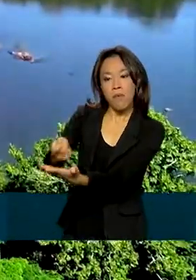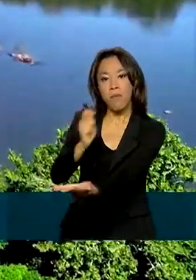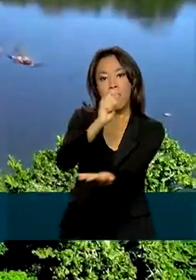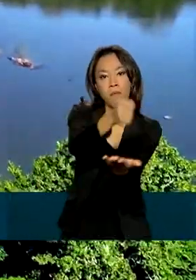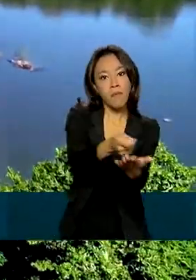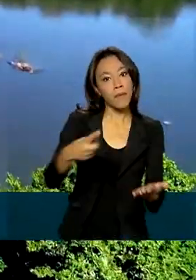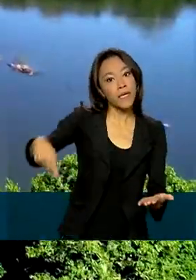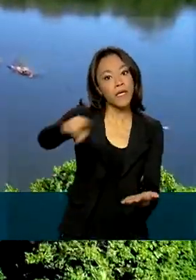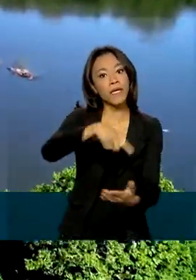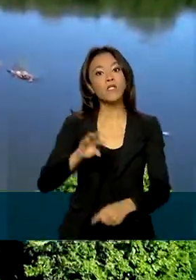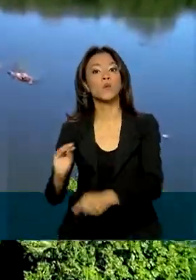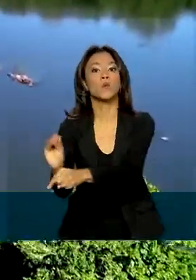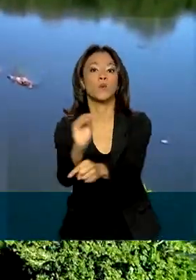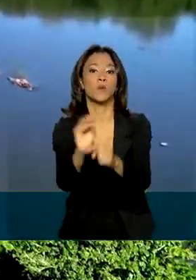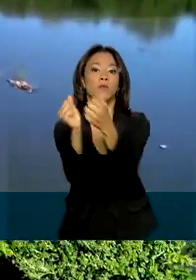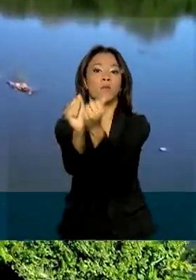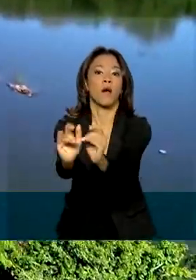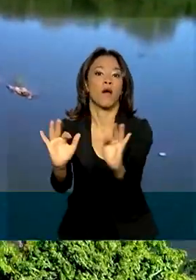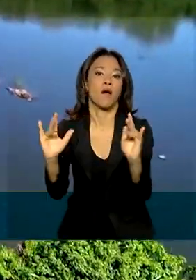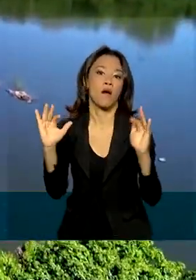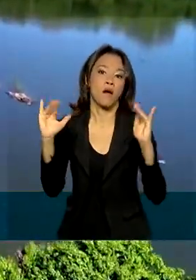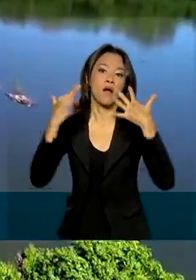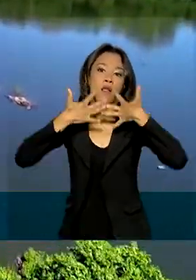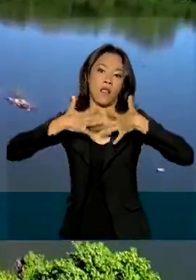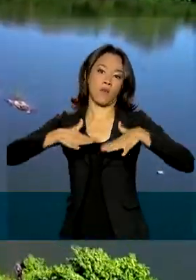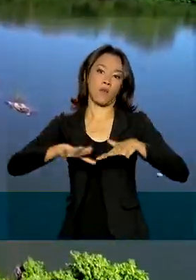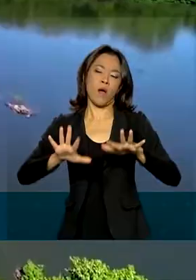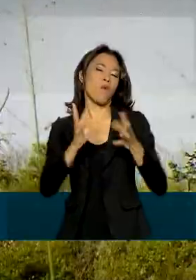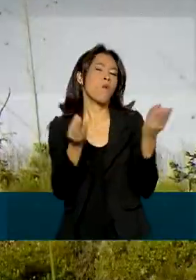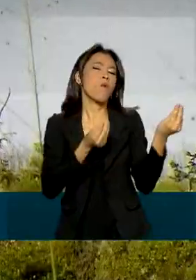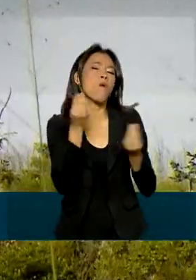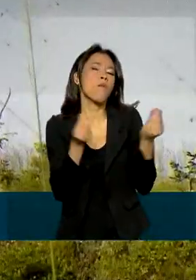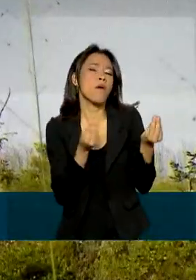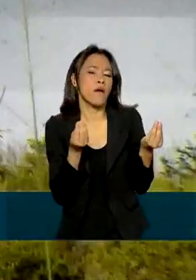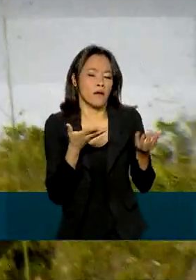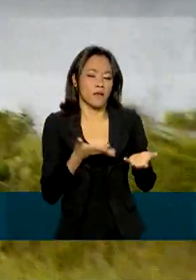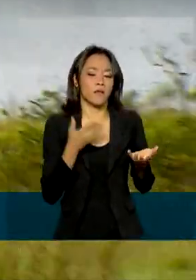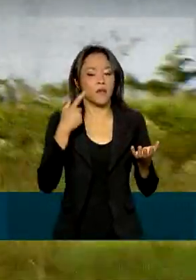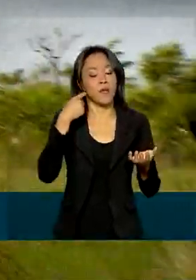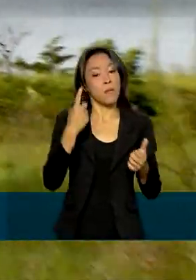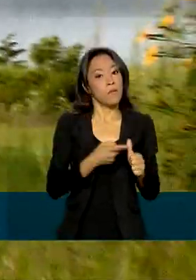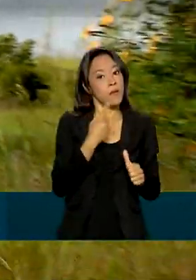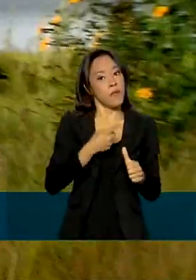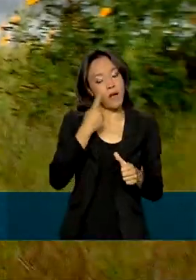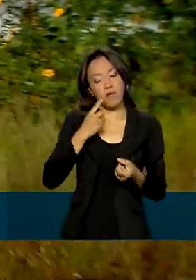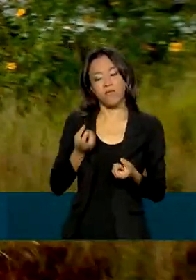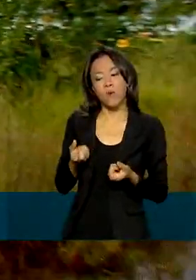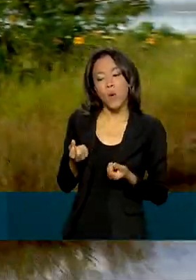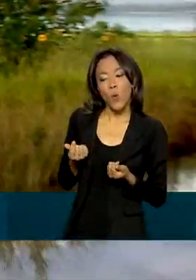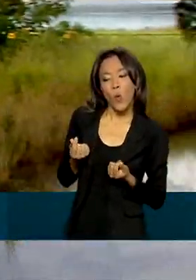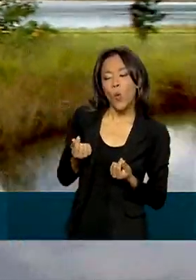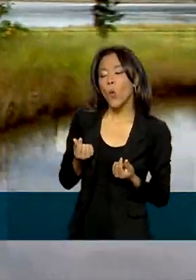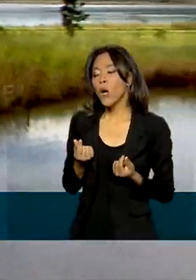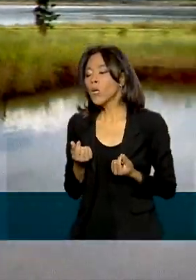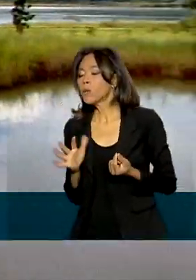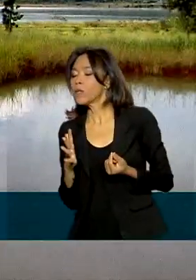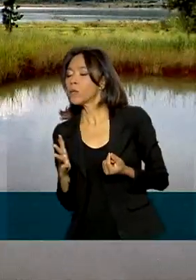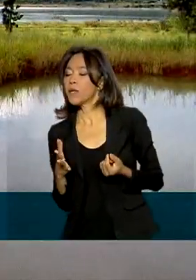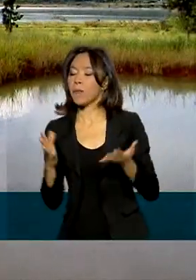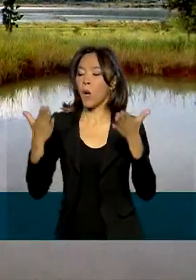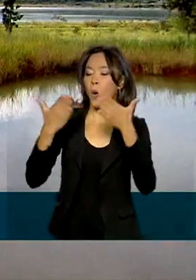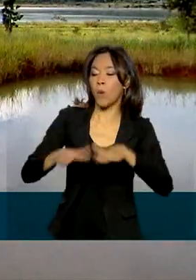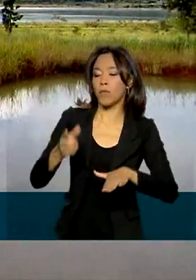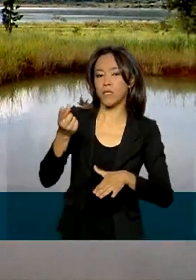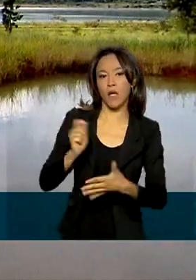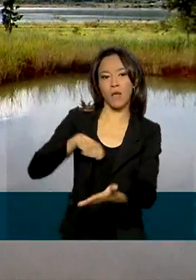que preservem matas nativas. Na prática, funciona assim. Uma auditoria calcula quanto uma área pode compensar pela